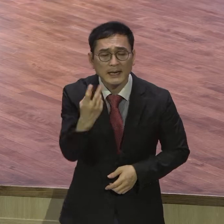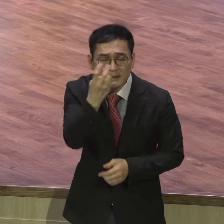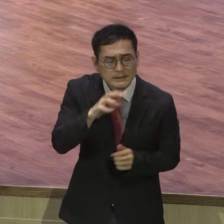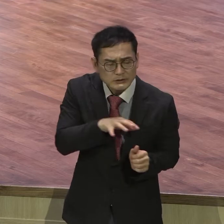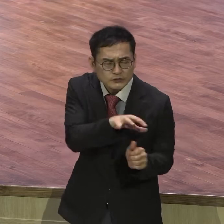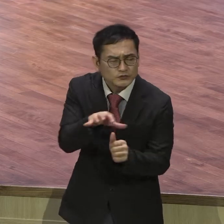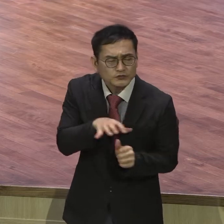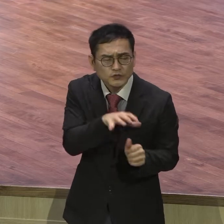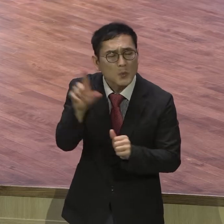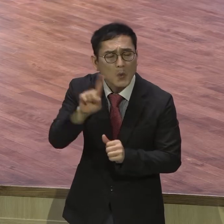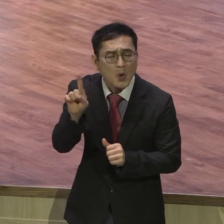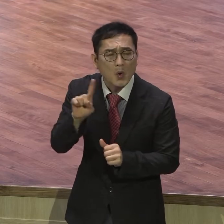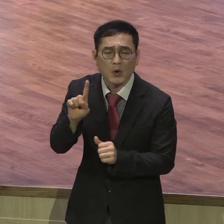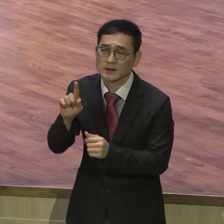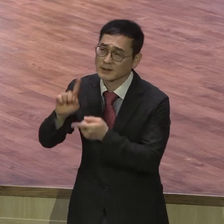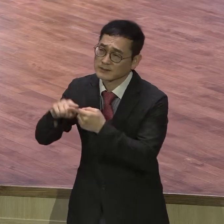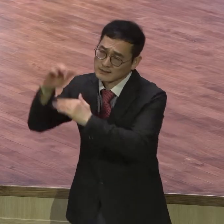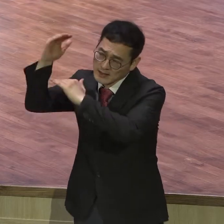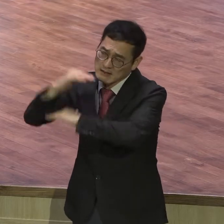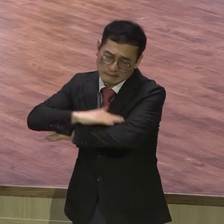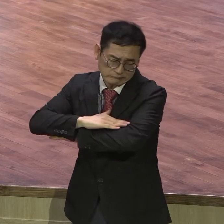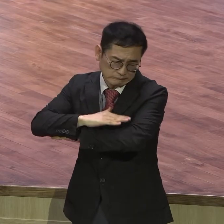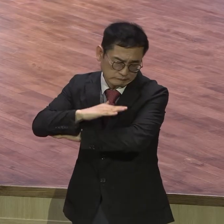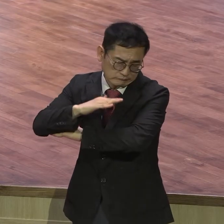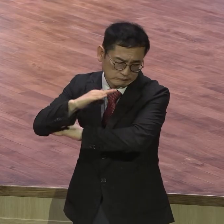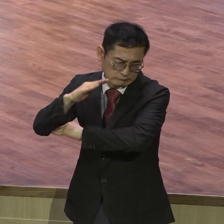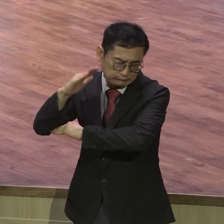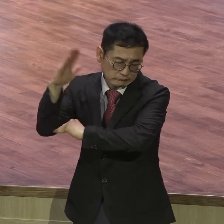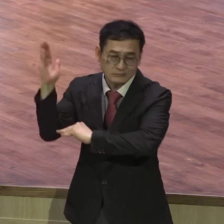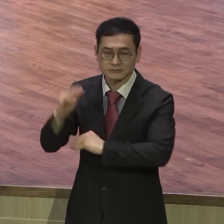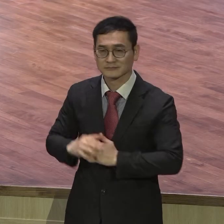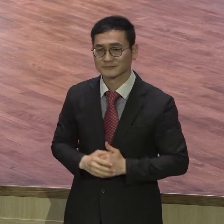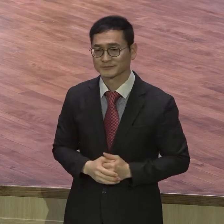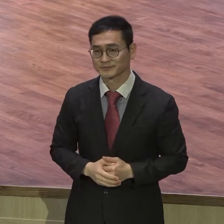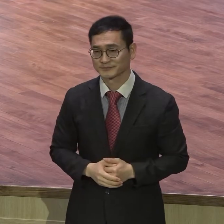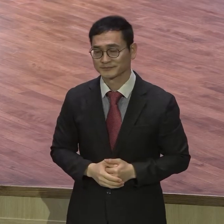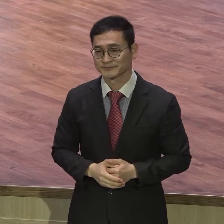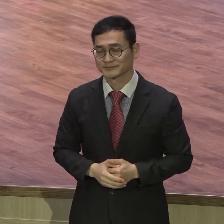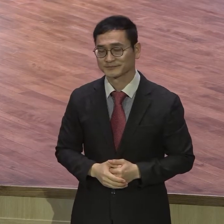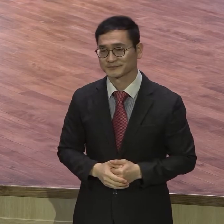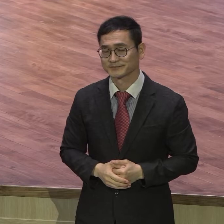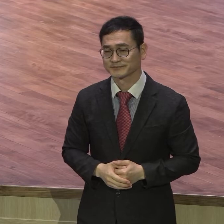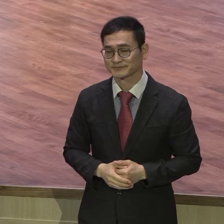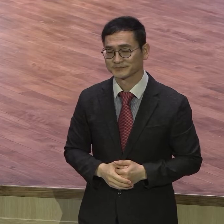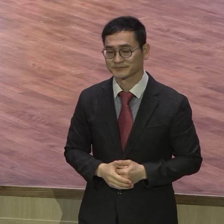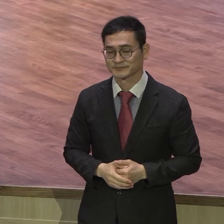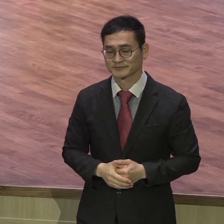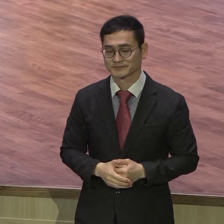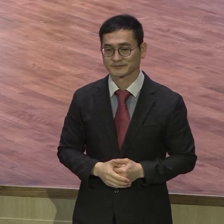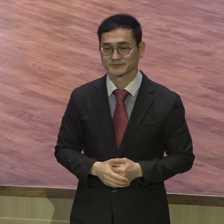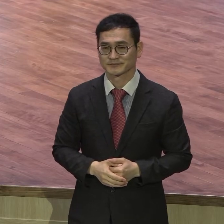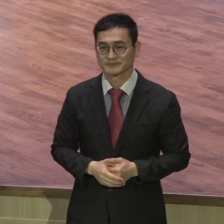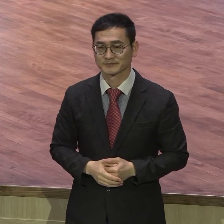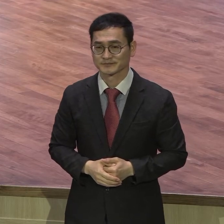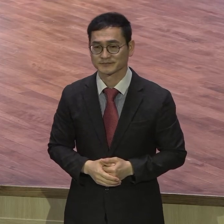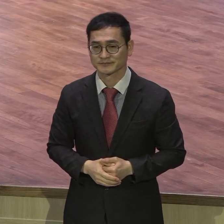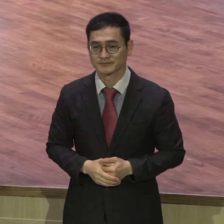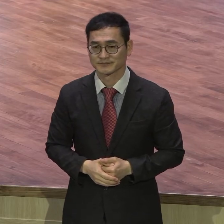대해서 생생한 현장의 사건들과 연결해서 쫙 기록하고 있습니다. 오늘 본문은 모세의